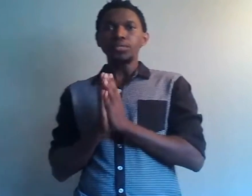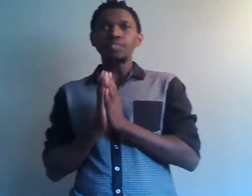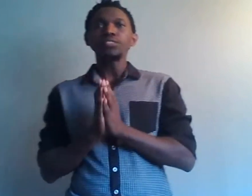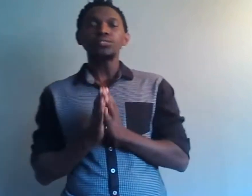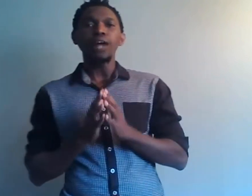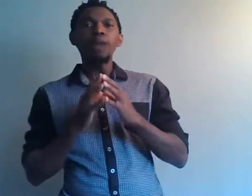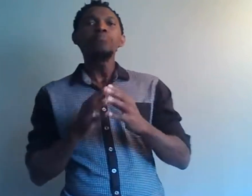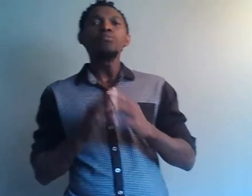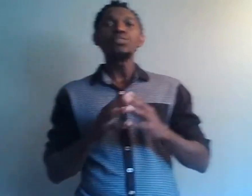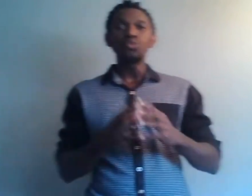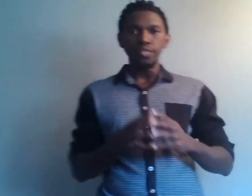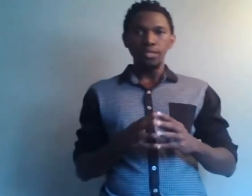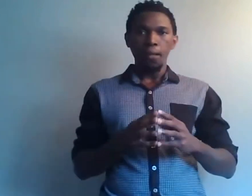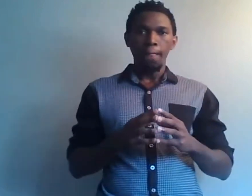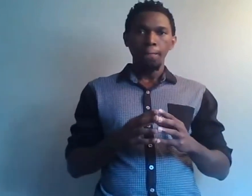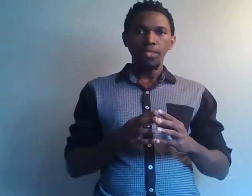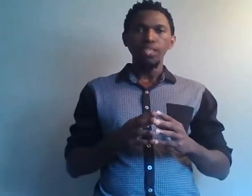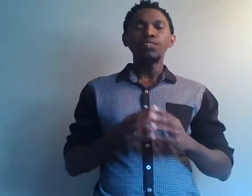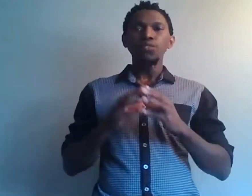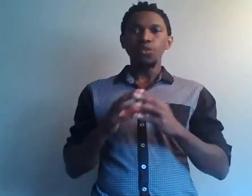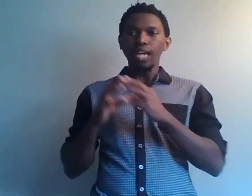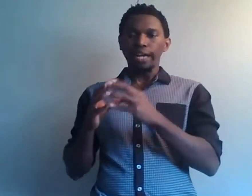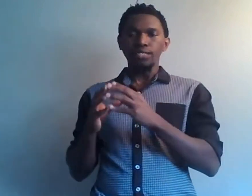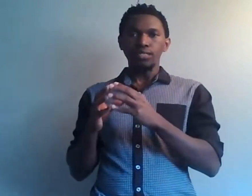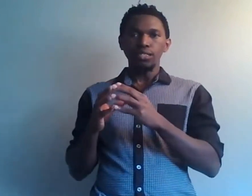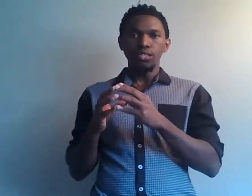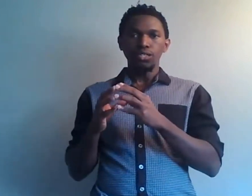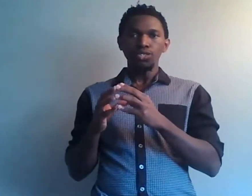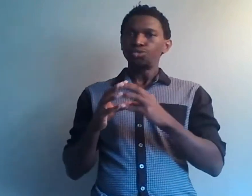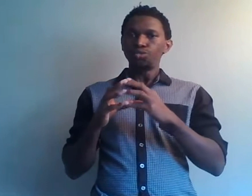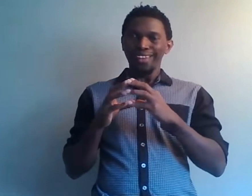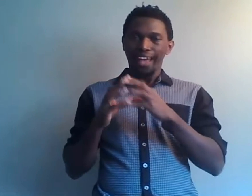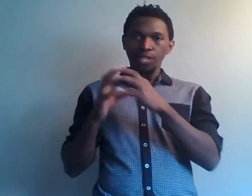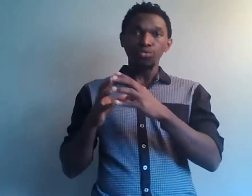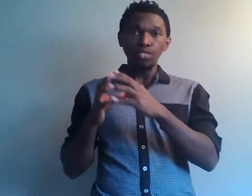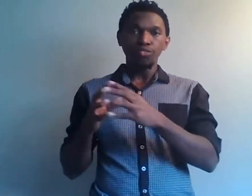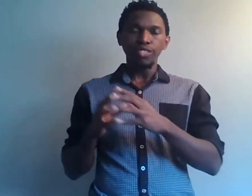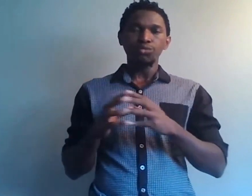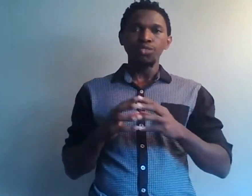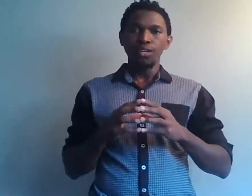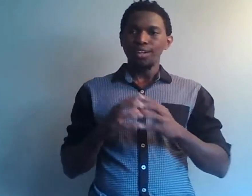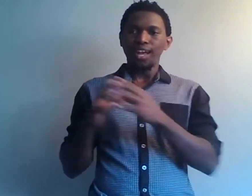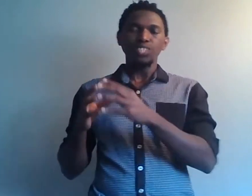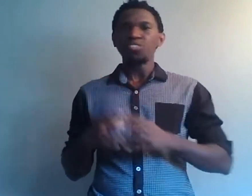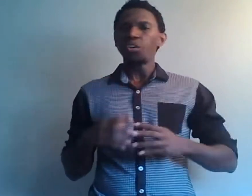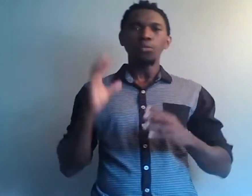qu'à un moment donné, il faut qu'on arrête d'accuser le fait que l'argent, je